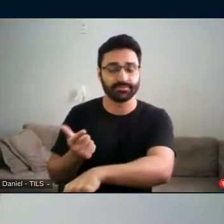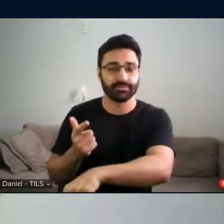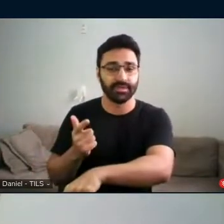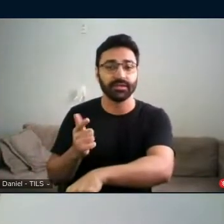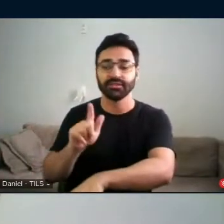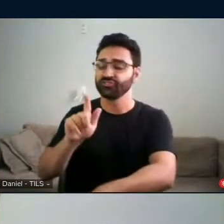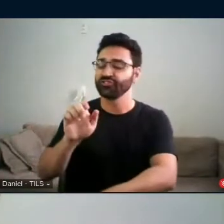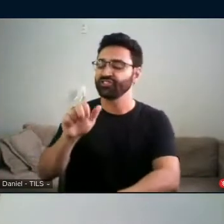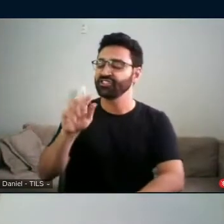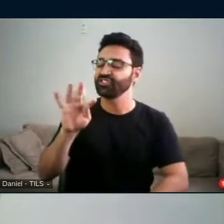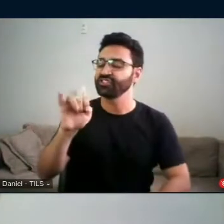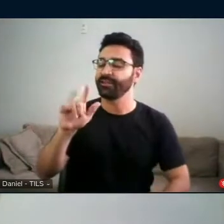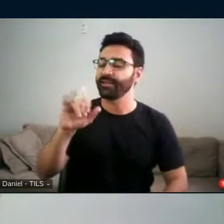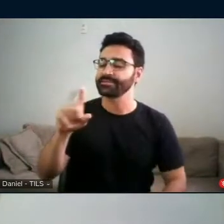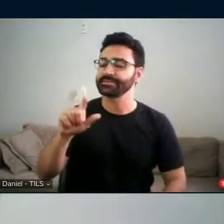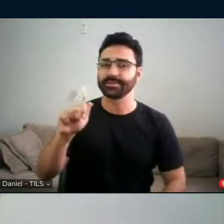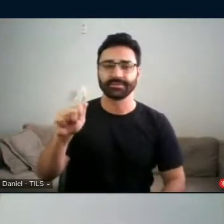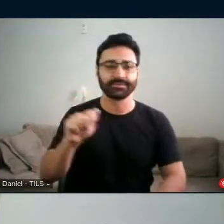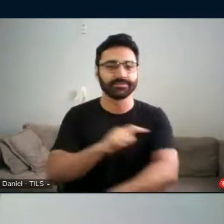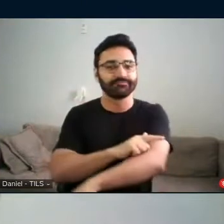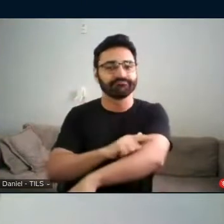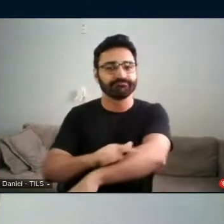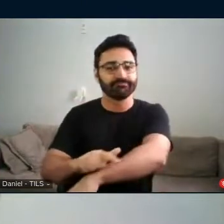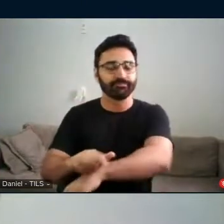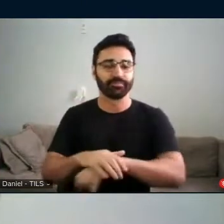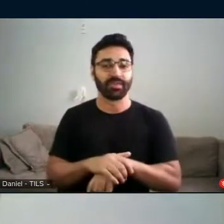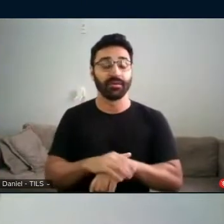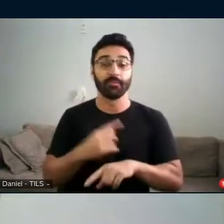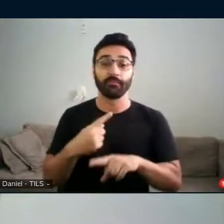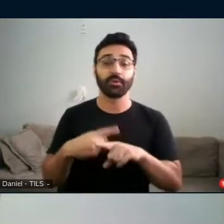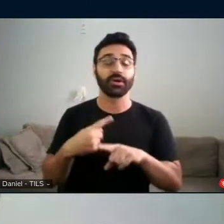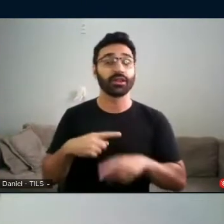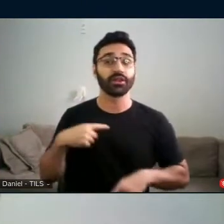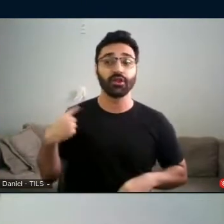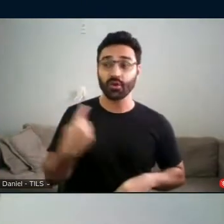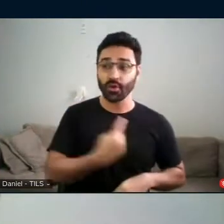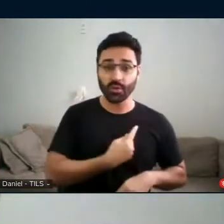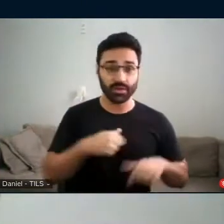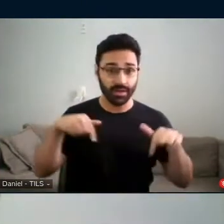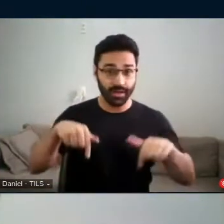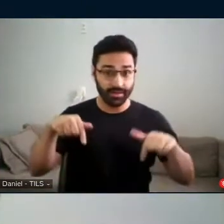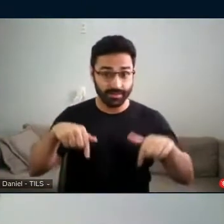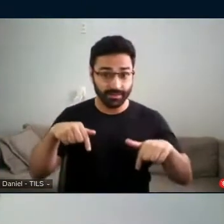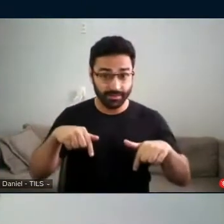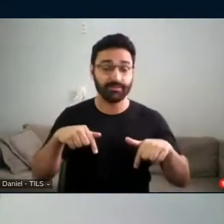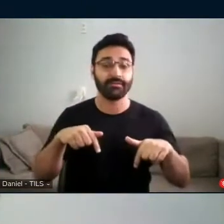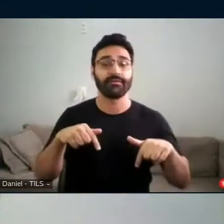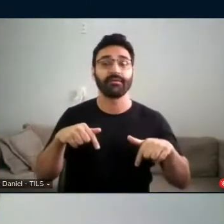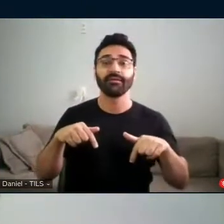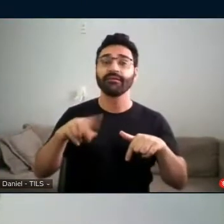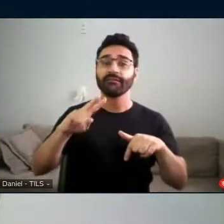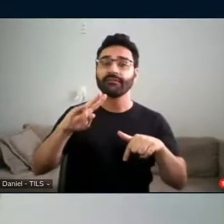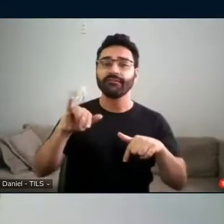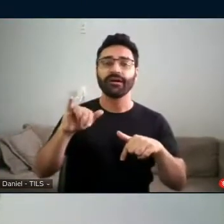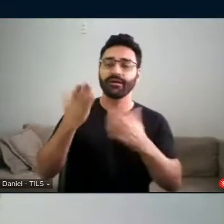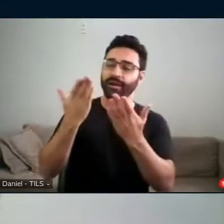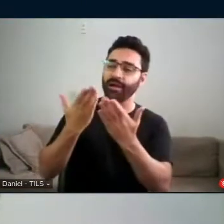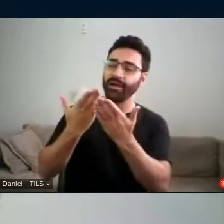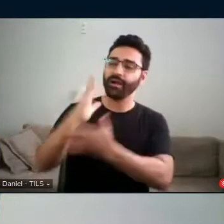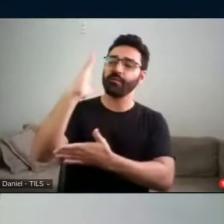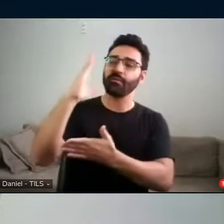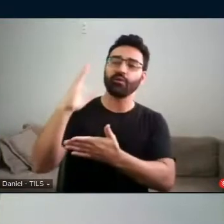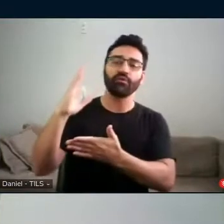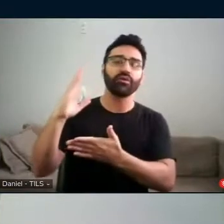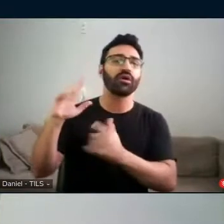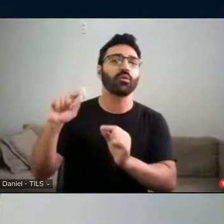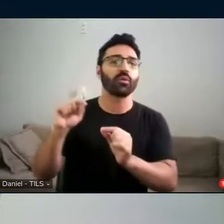gente entrega para a sociedade sete anos de investigação numa universidade pública, quatro do